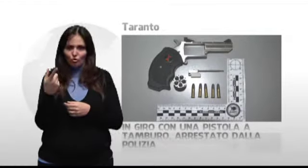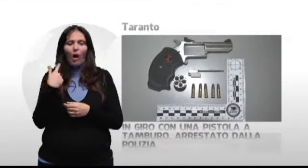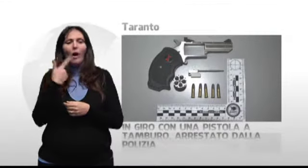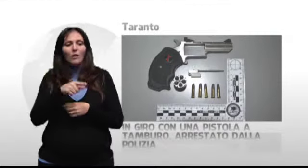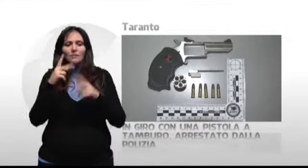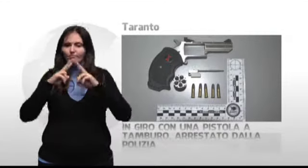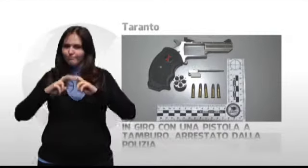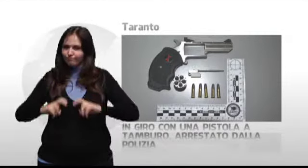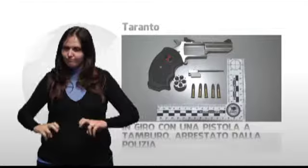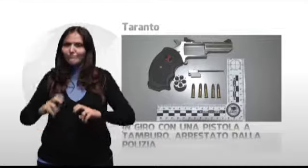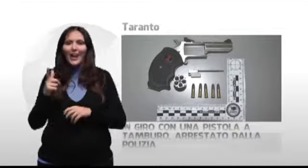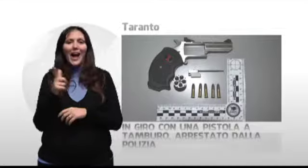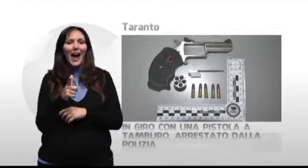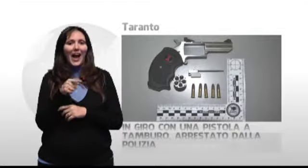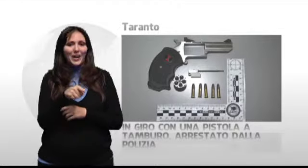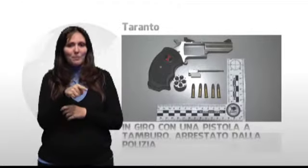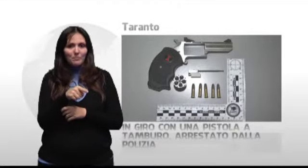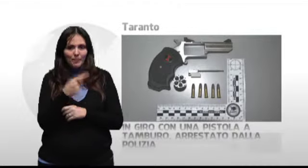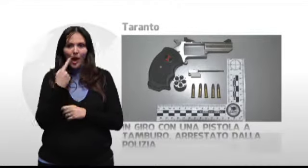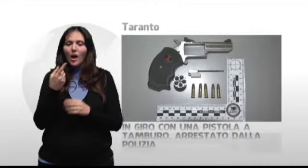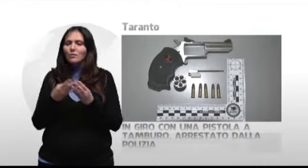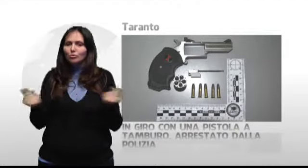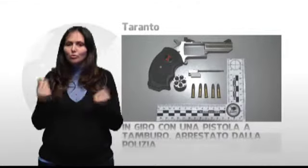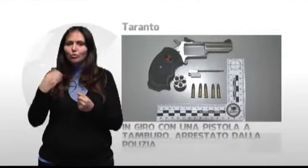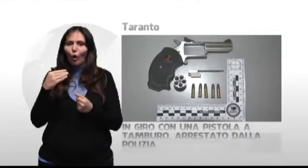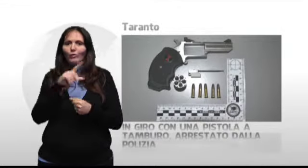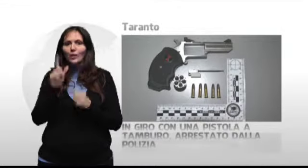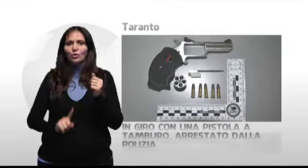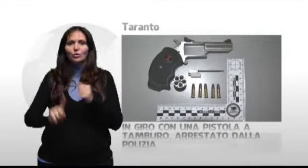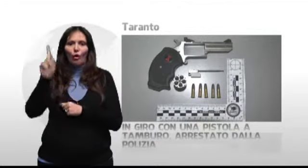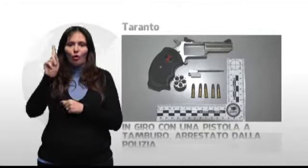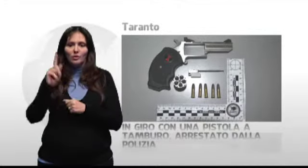accertamenti l'arma è risultata essere stata smarrita in una provincia del nord Italia.